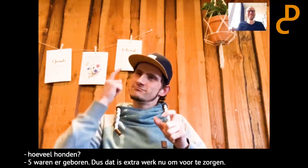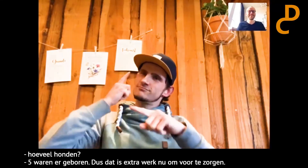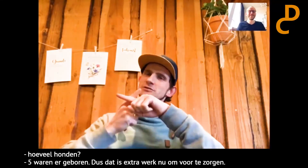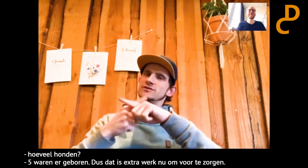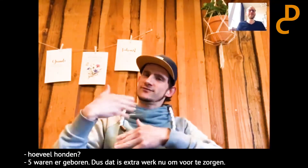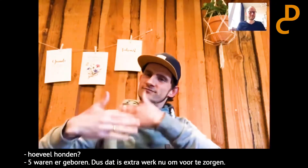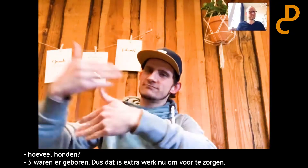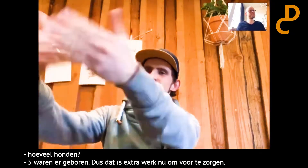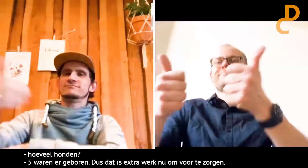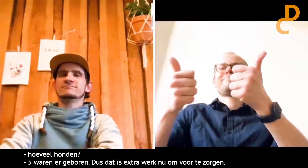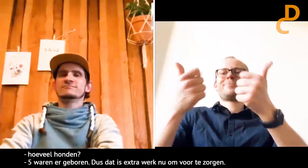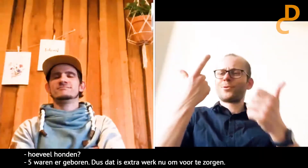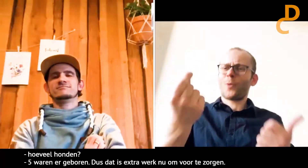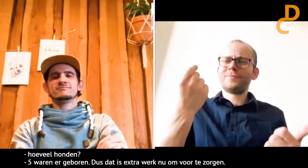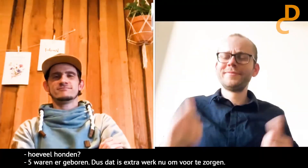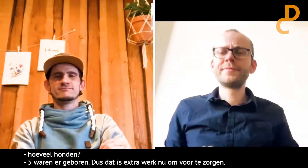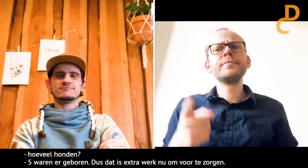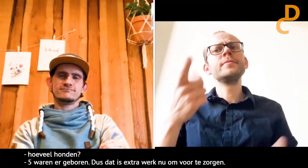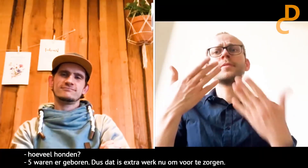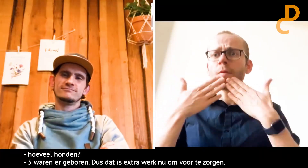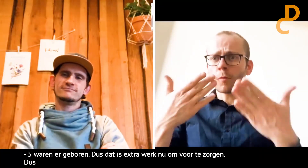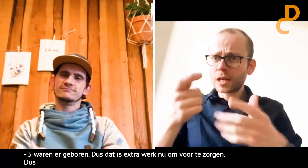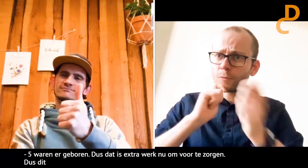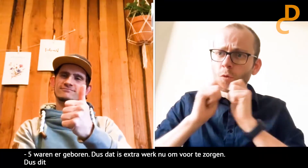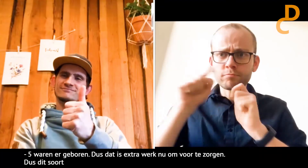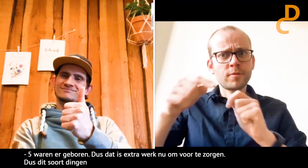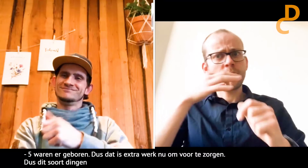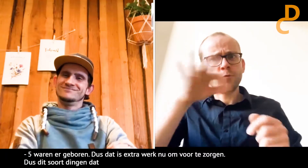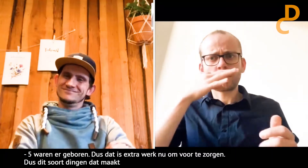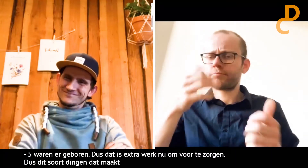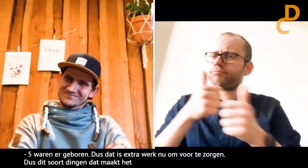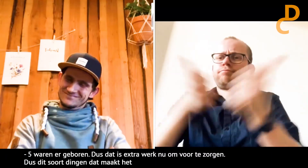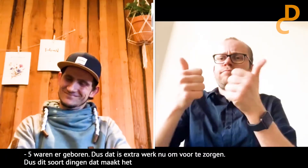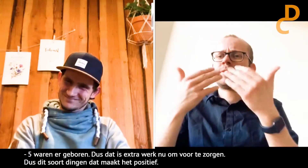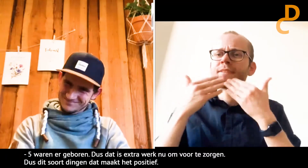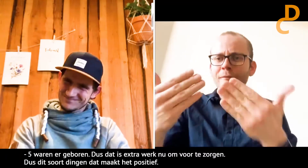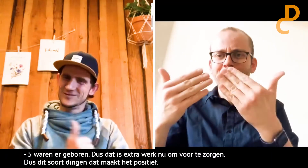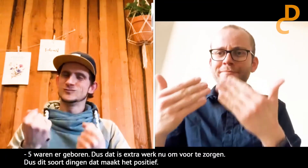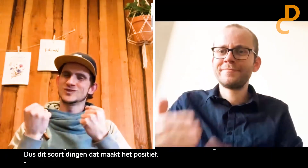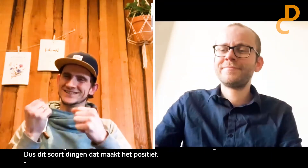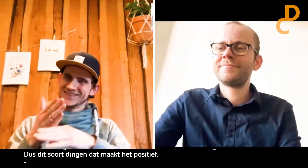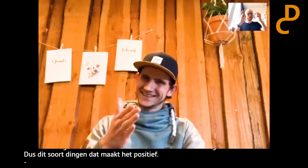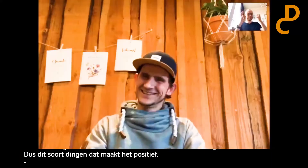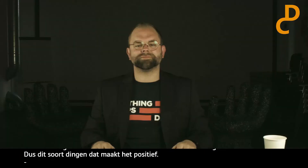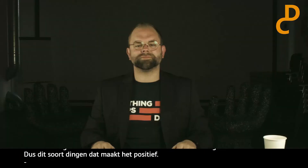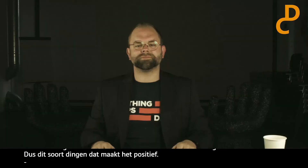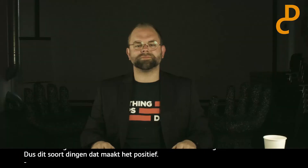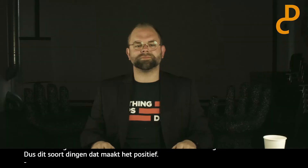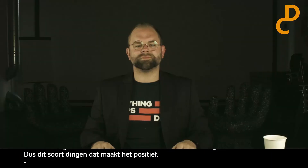Dus dit soort dingetjes, weet je, dat maakt het positief. Nou, hartstikke leuk. Bedankt voor dit interview en voor je antwoorden. Echt hartstikke bedankt. Succes